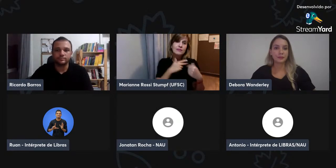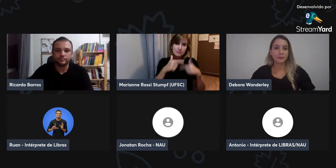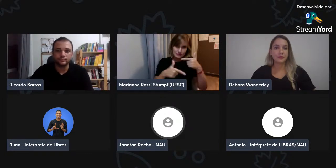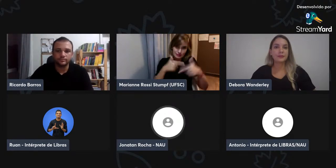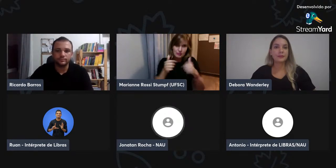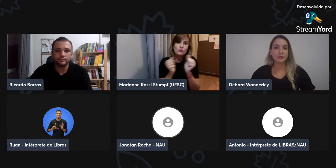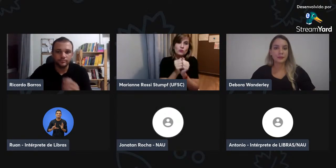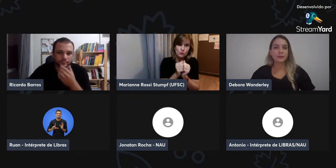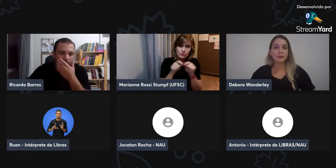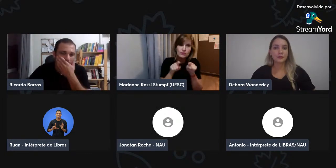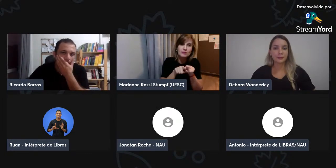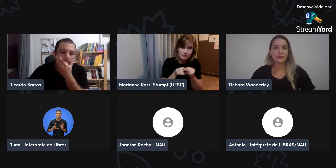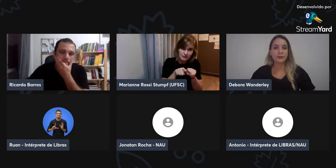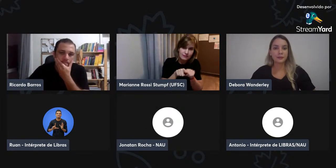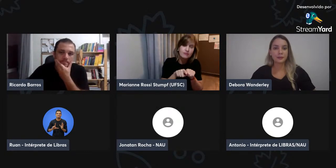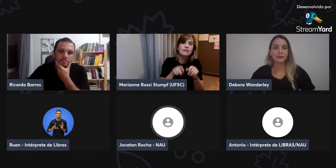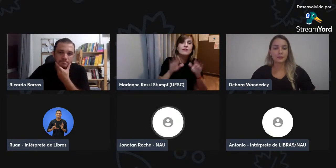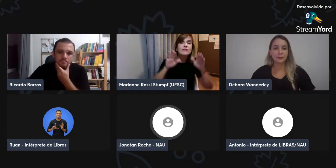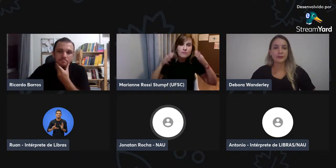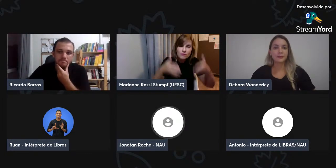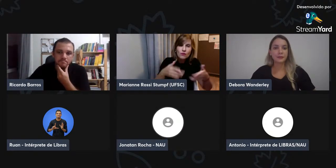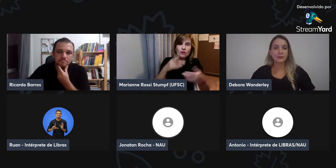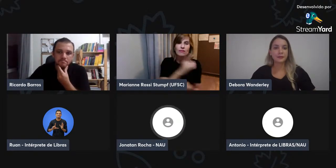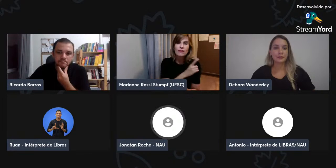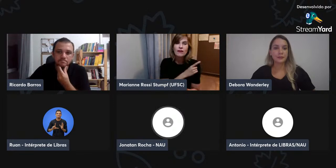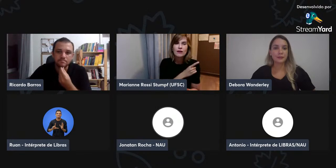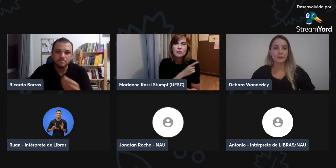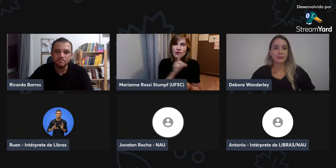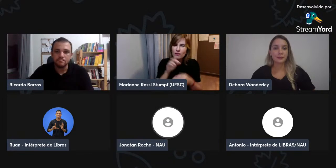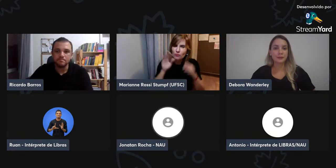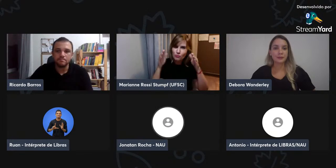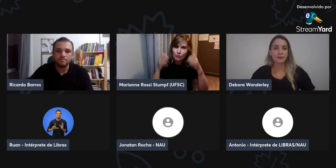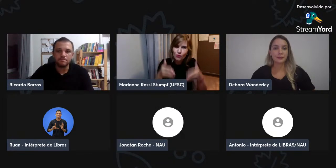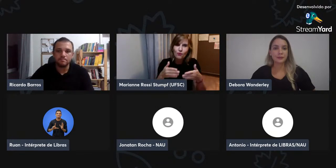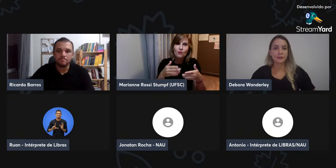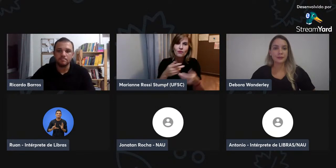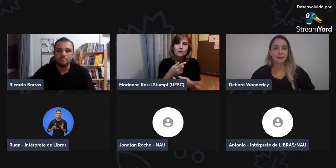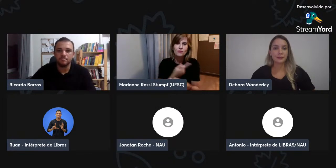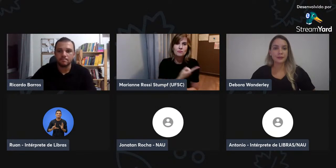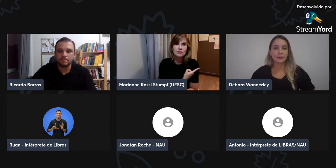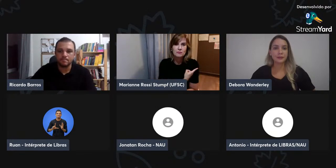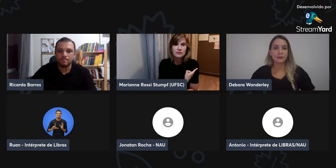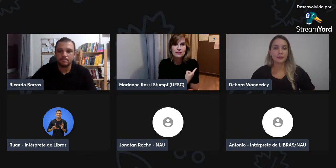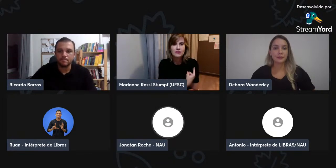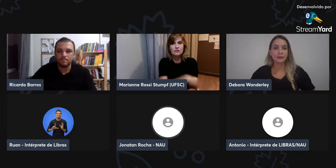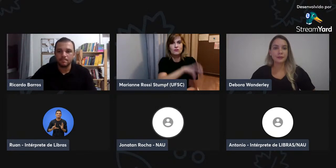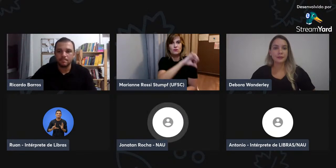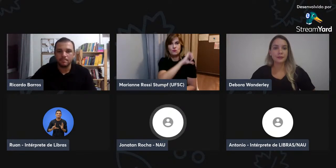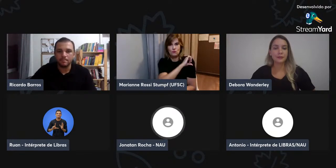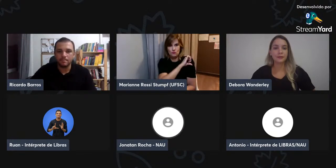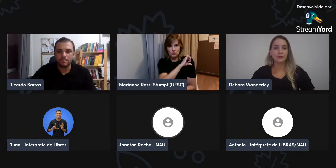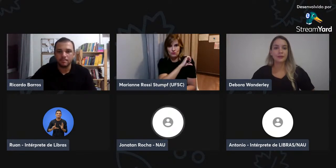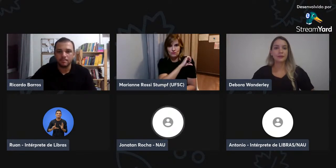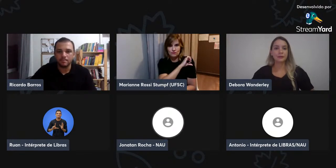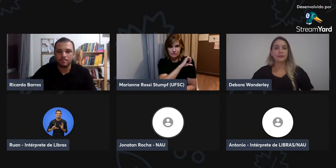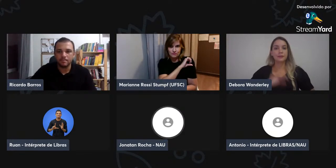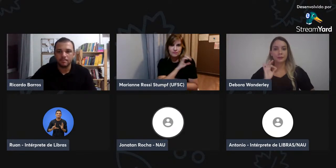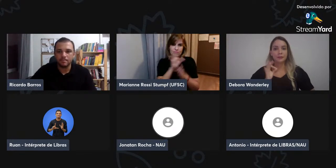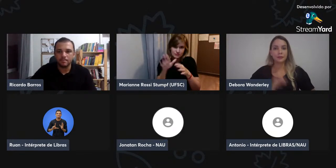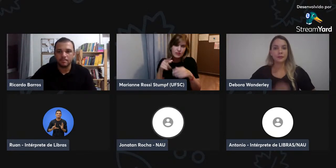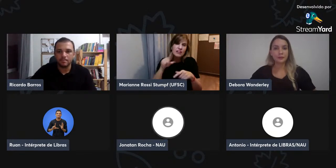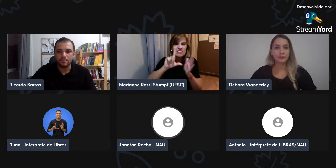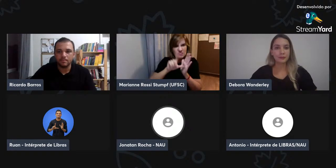superior. Então, a Débora trabalha junto comigo nesse, com esse foco, justamente,